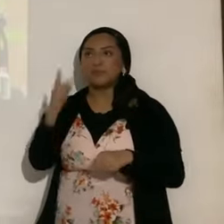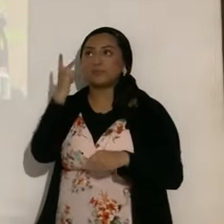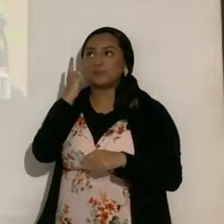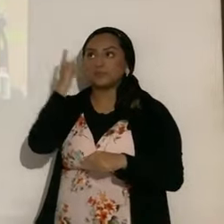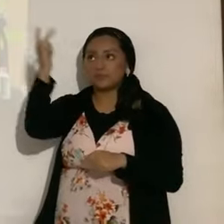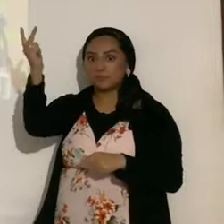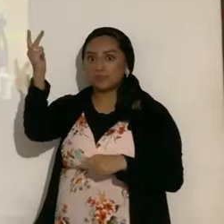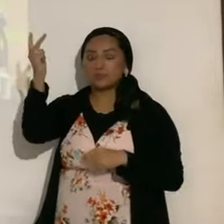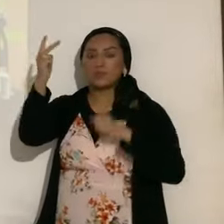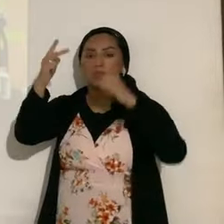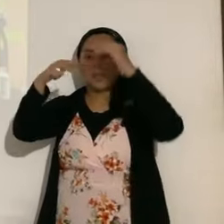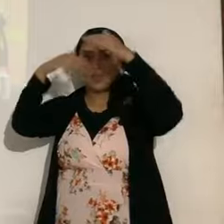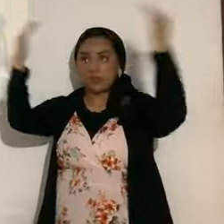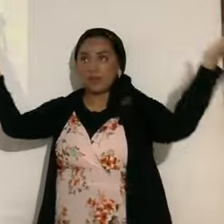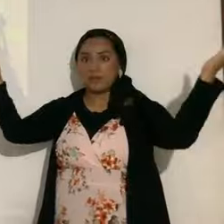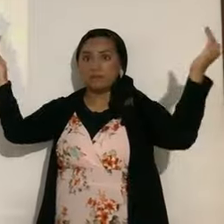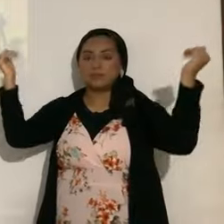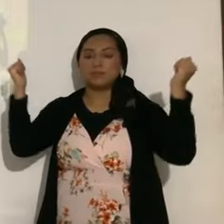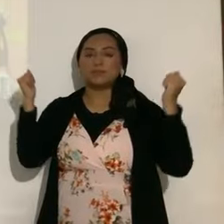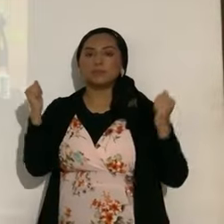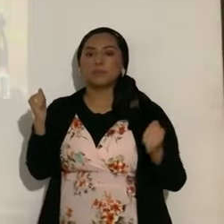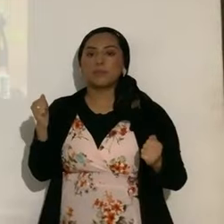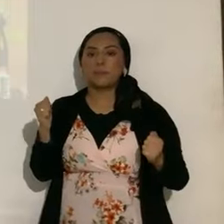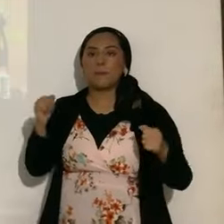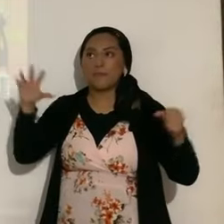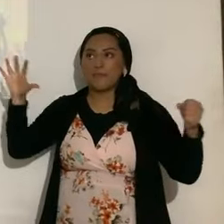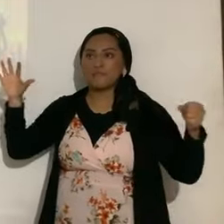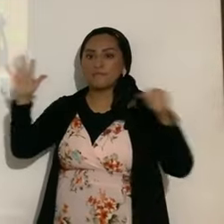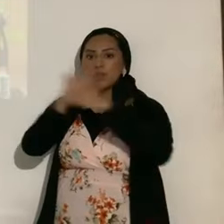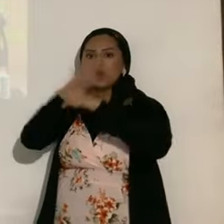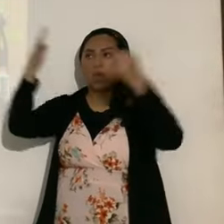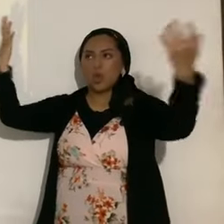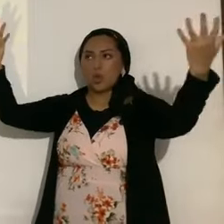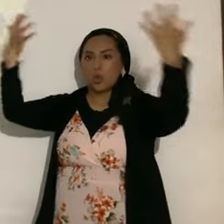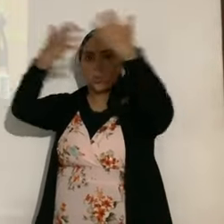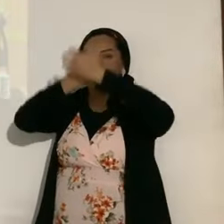el cielo, quedarán totalmente oscuros, como si fuera de noche,